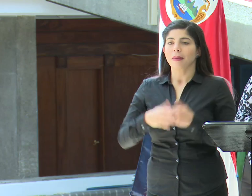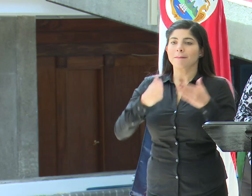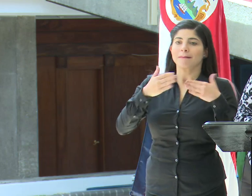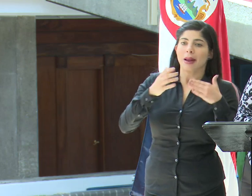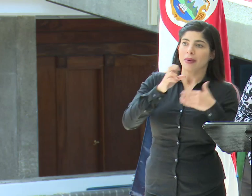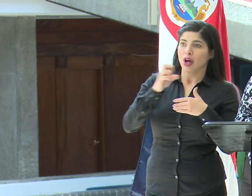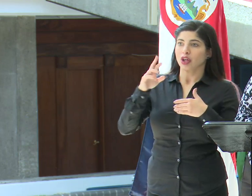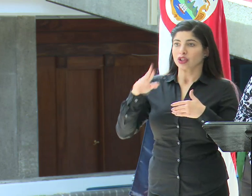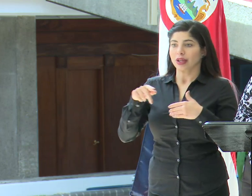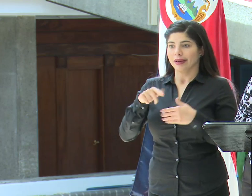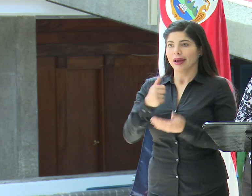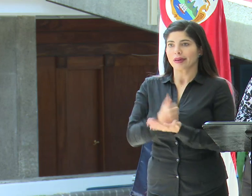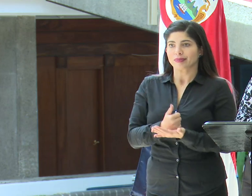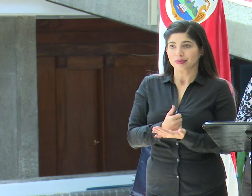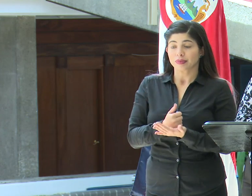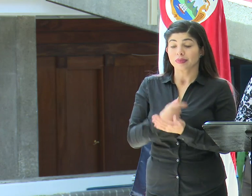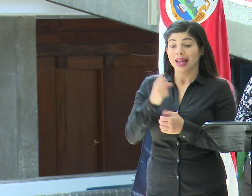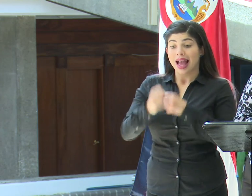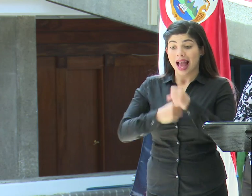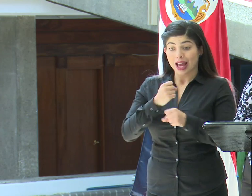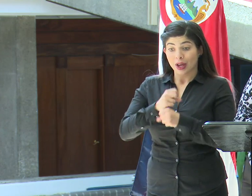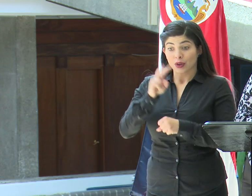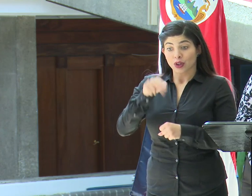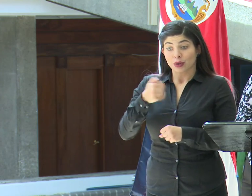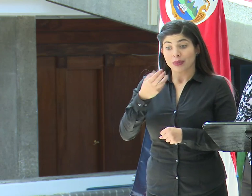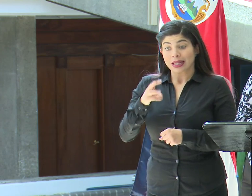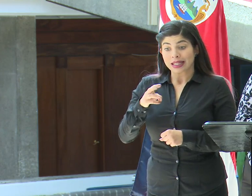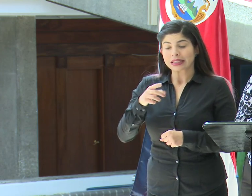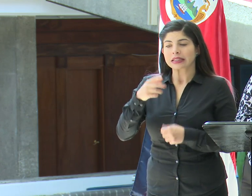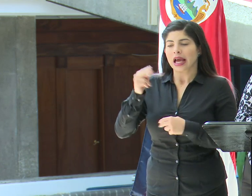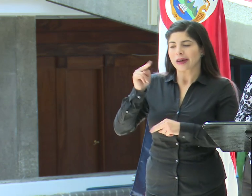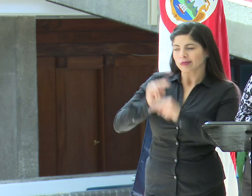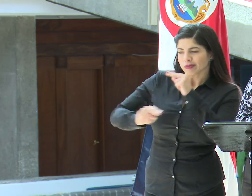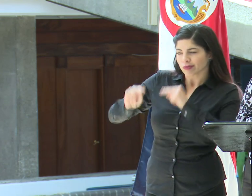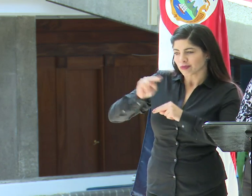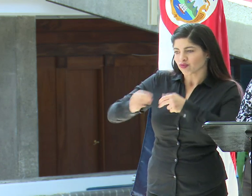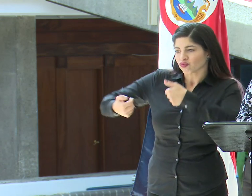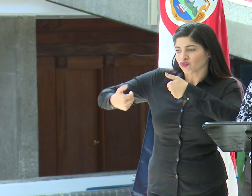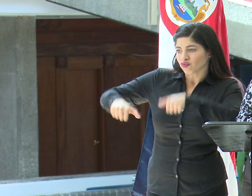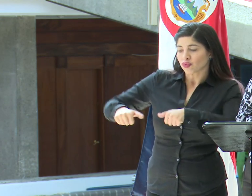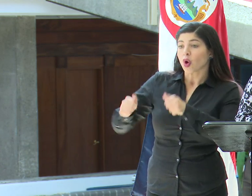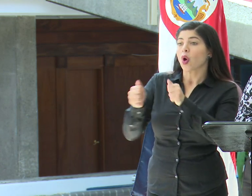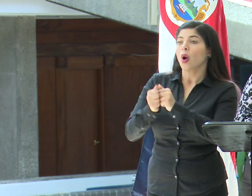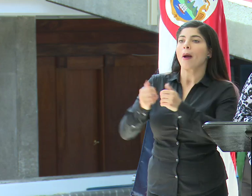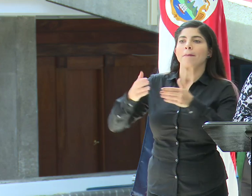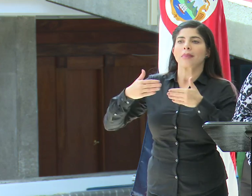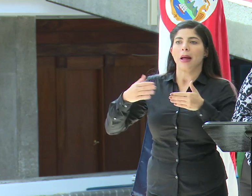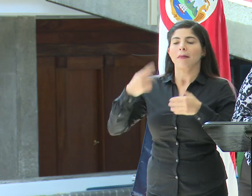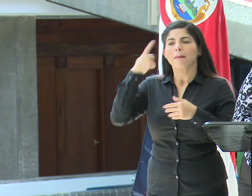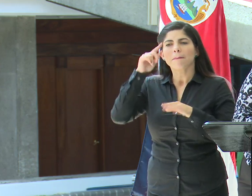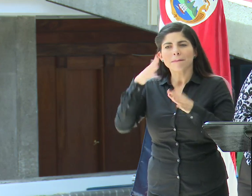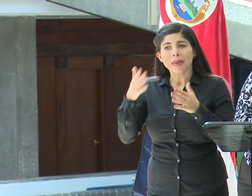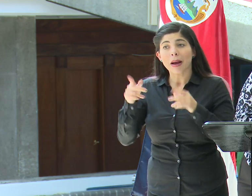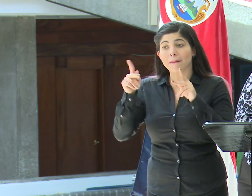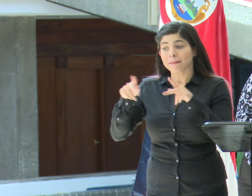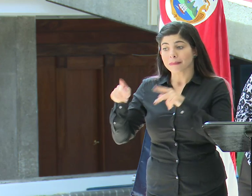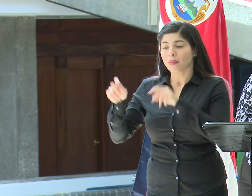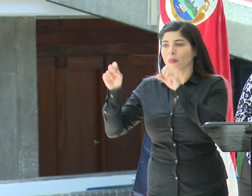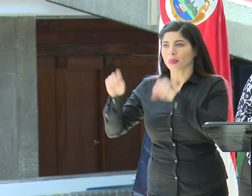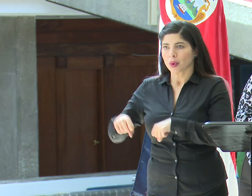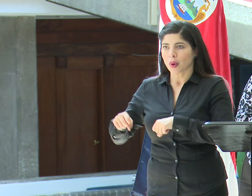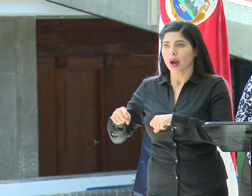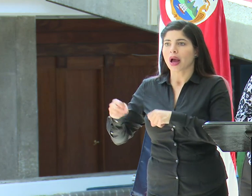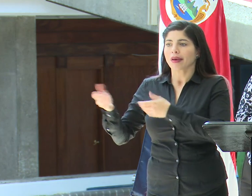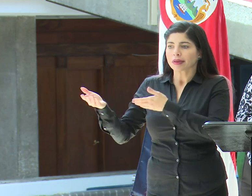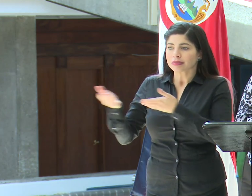partir de ese año, en el año 2016, se llegó a acuerdo binacional con Panamá para poder recibir a estas personas,